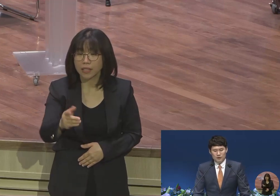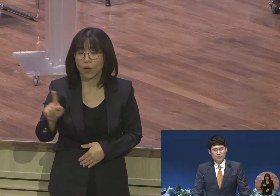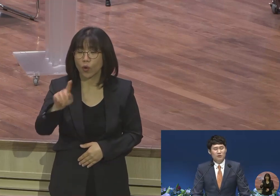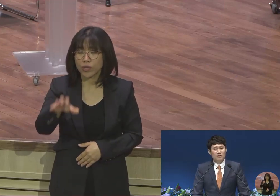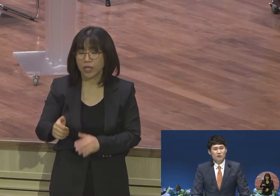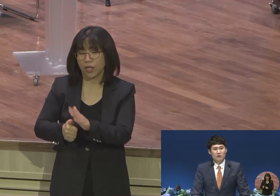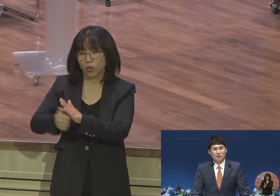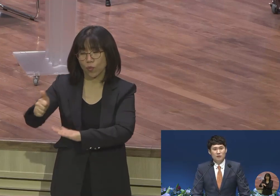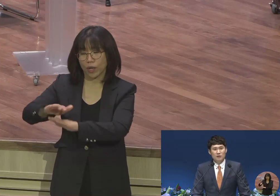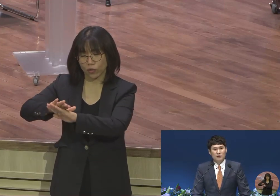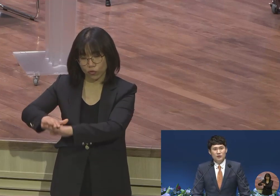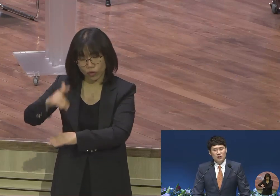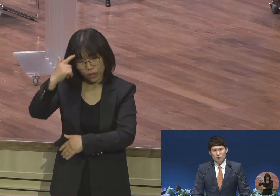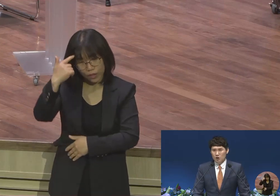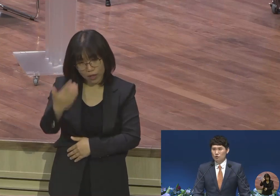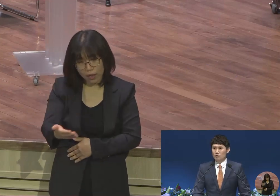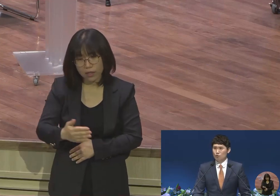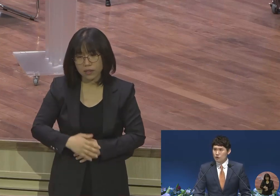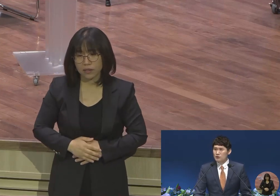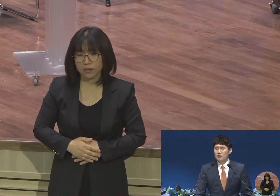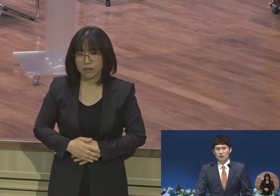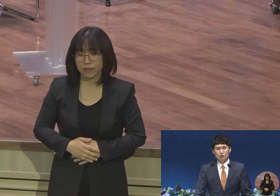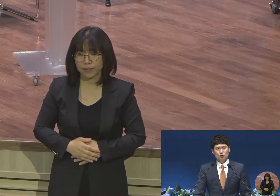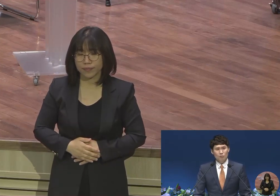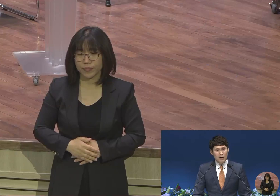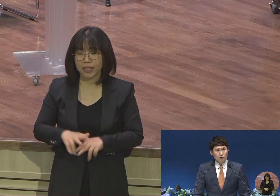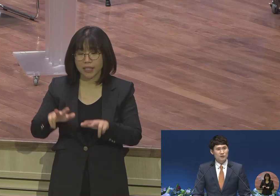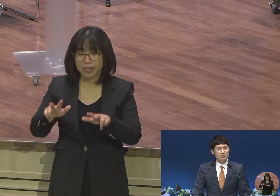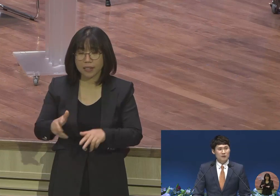있으며 지금 여러분들은 무엇을 소망하고 있습니까?